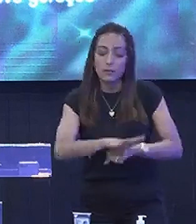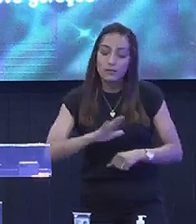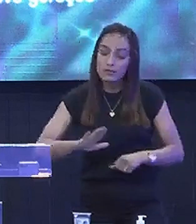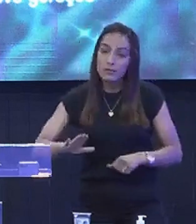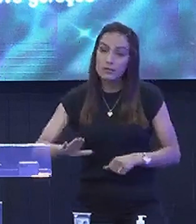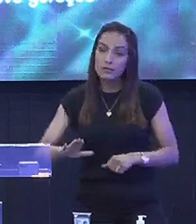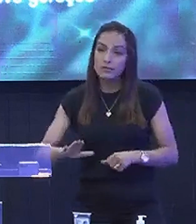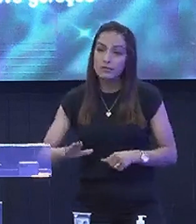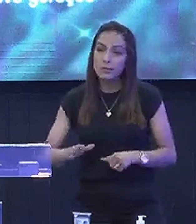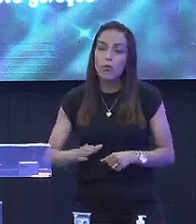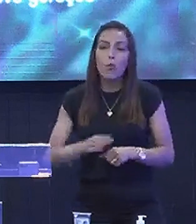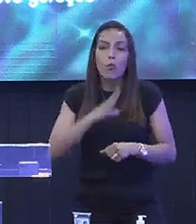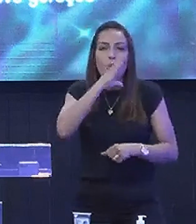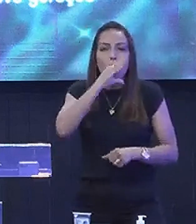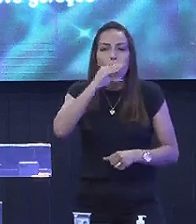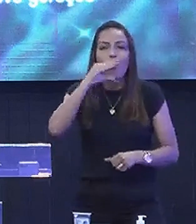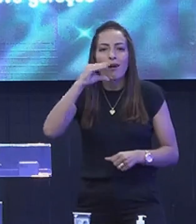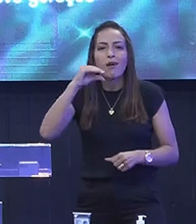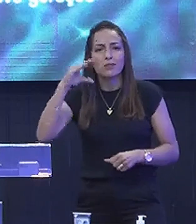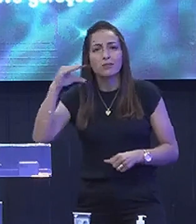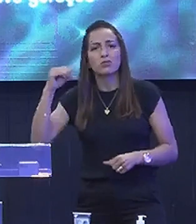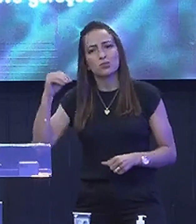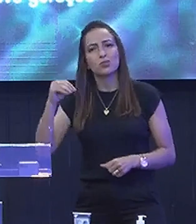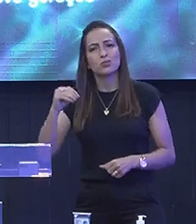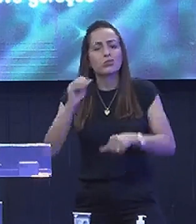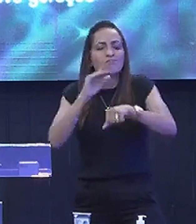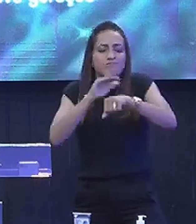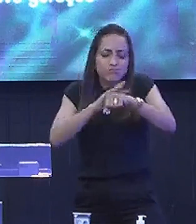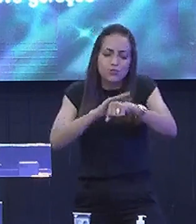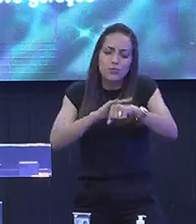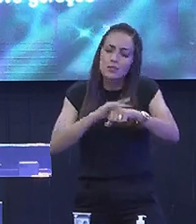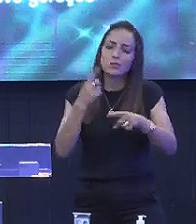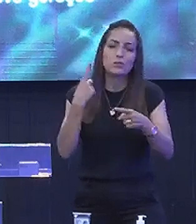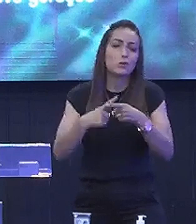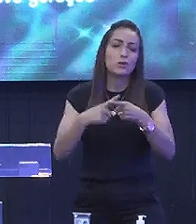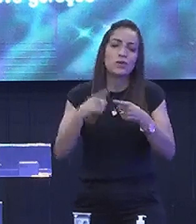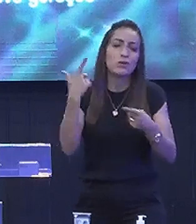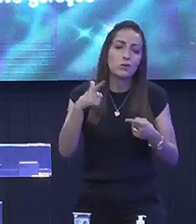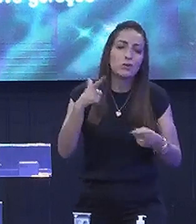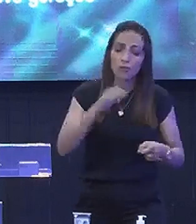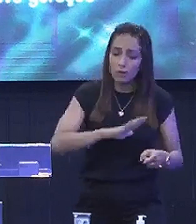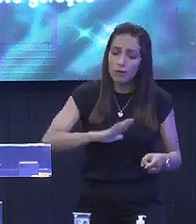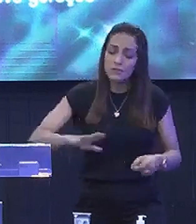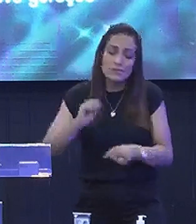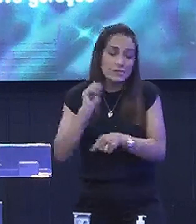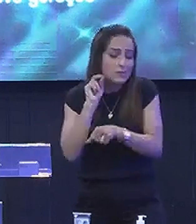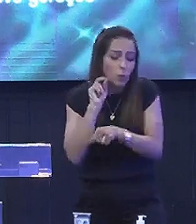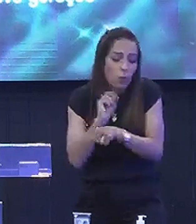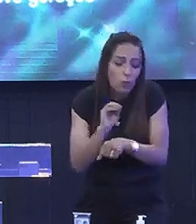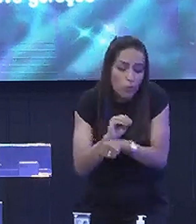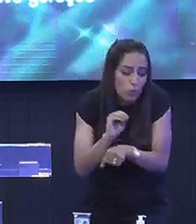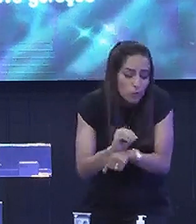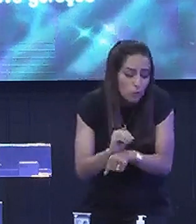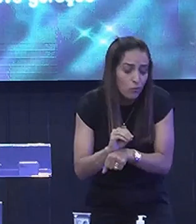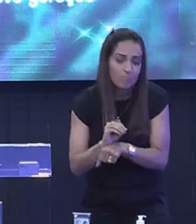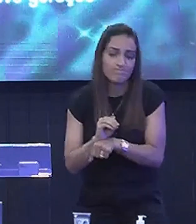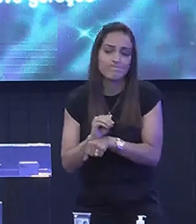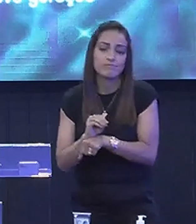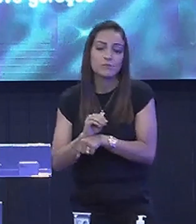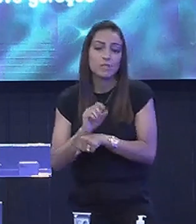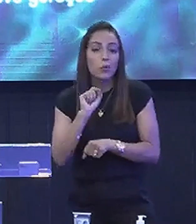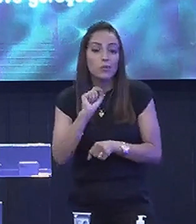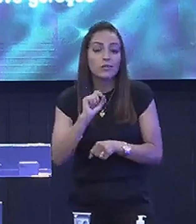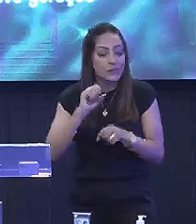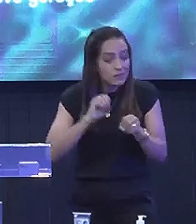Ela se torna Um adulto Extremamente doente Porque não teve Uma infância Que alguém cuidou dela Aquilo que a gente Ensina em